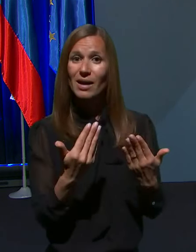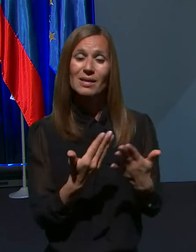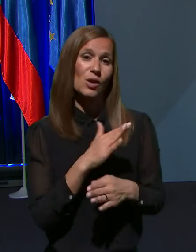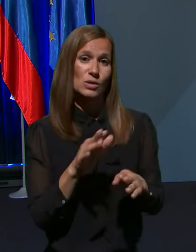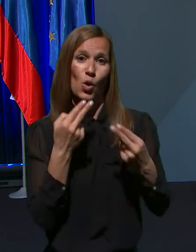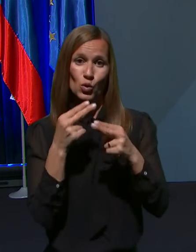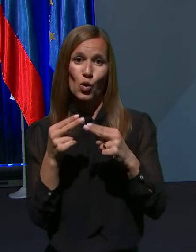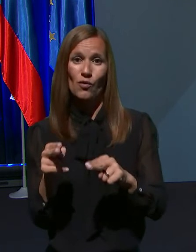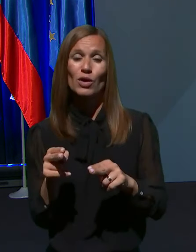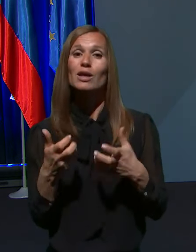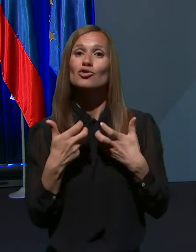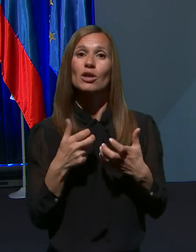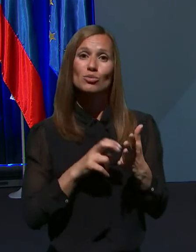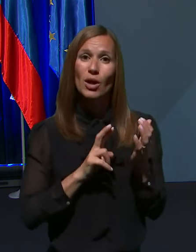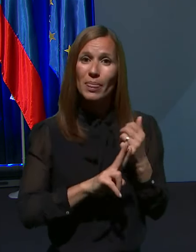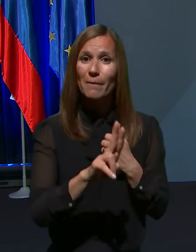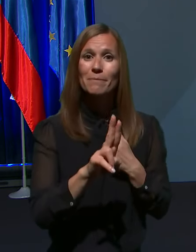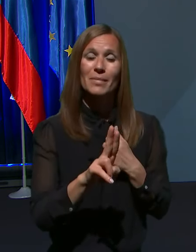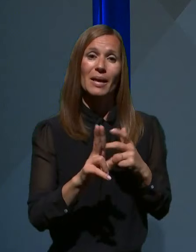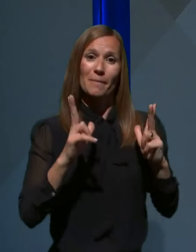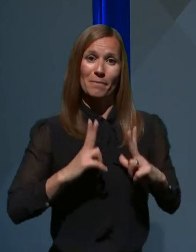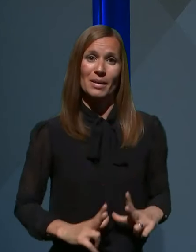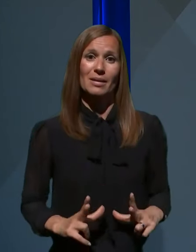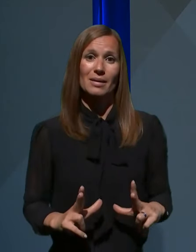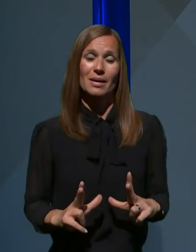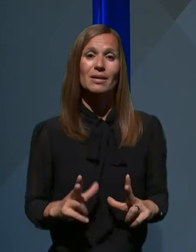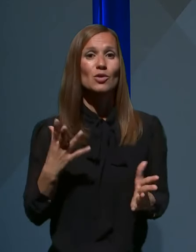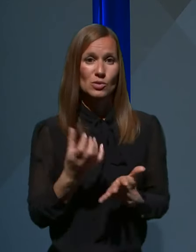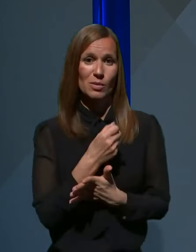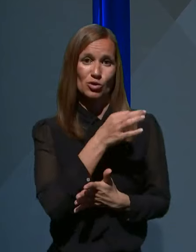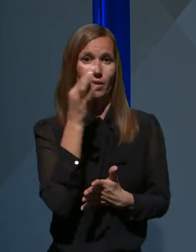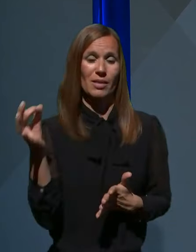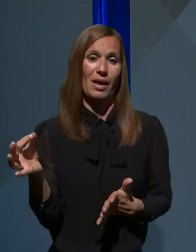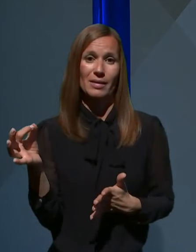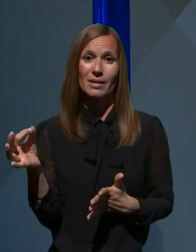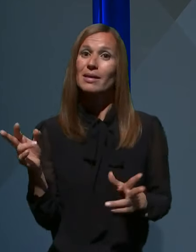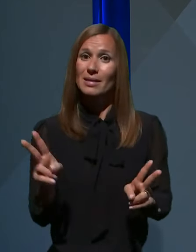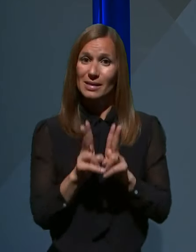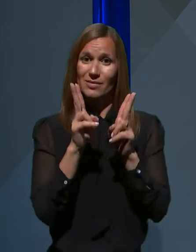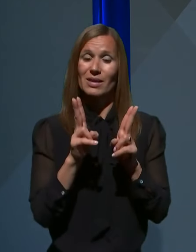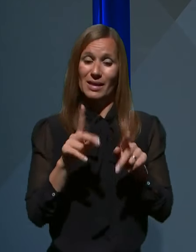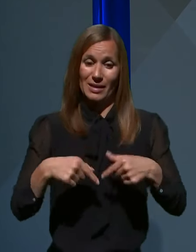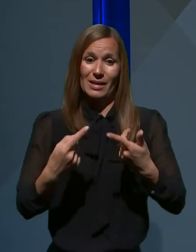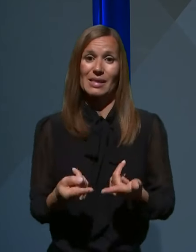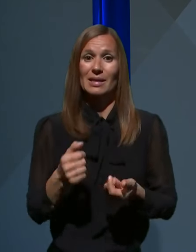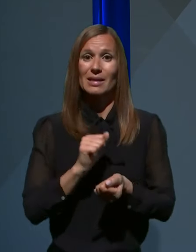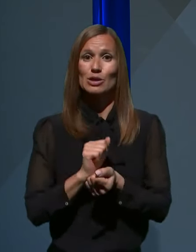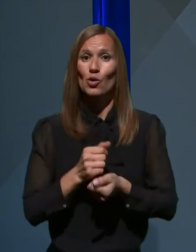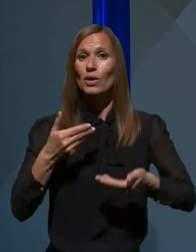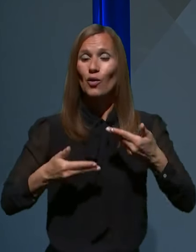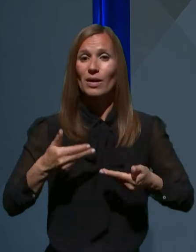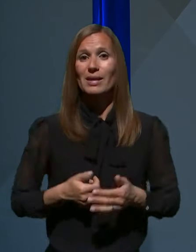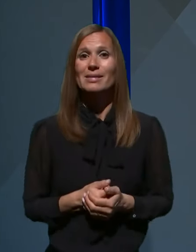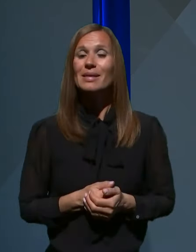odgovore in vam želim še naprej miran in uspešen dan. In nasviden je spet na naslednji tiskovni konferenci.